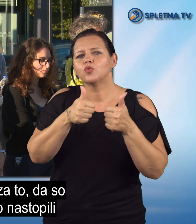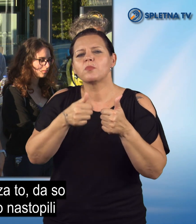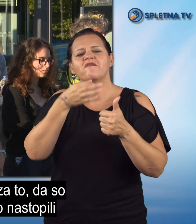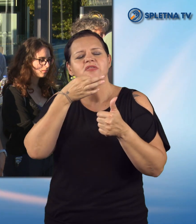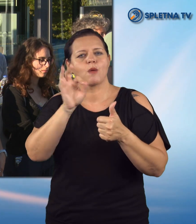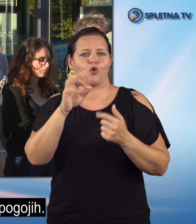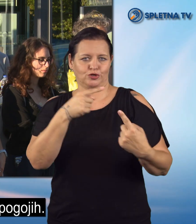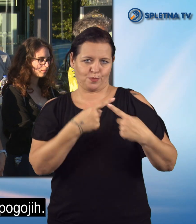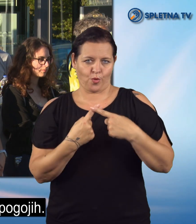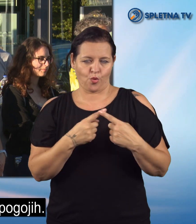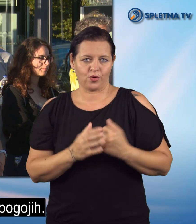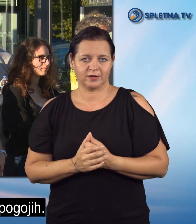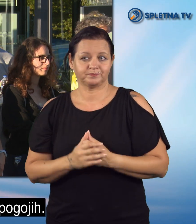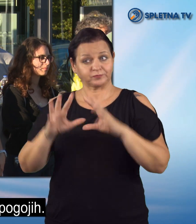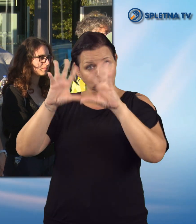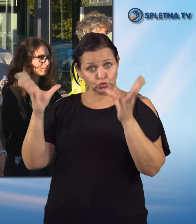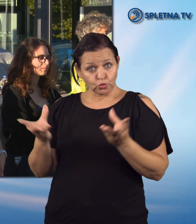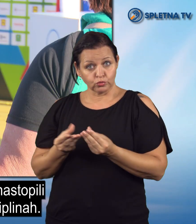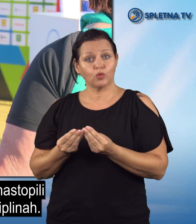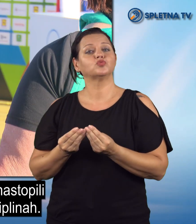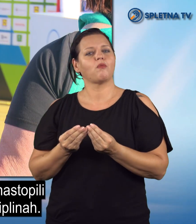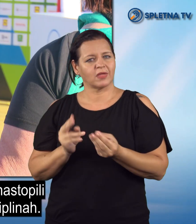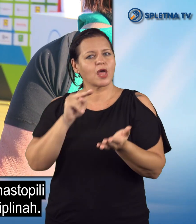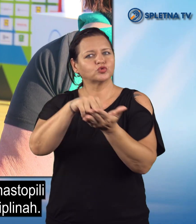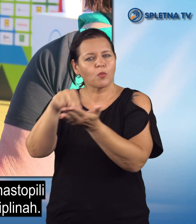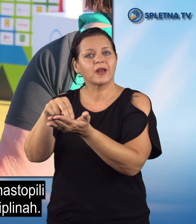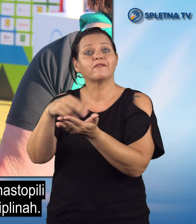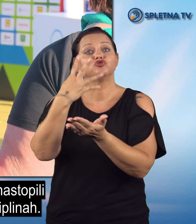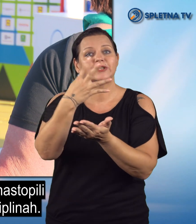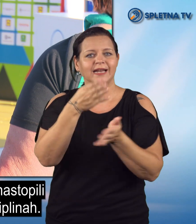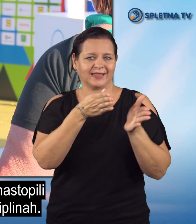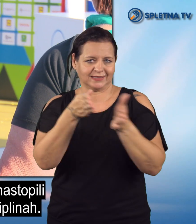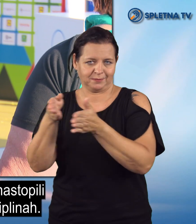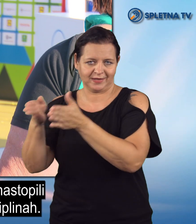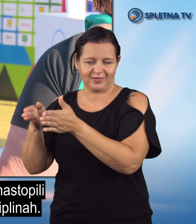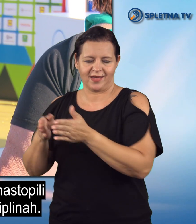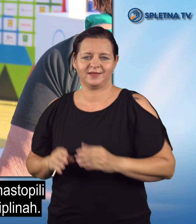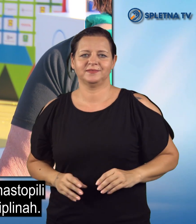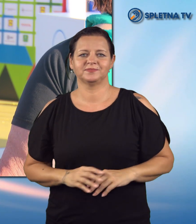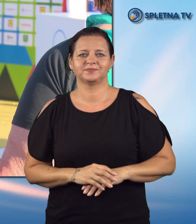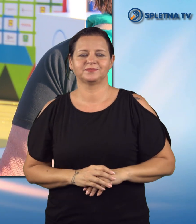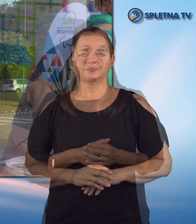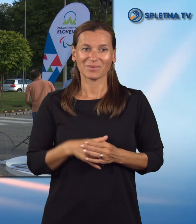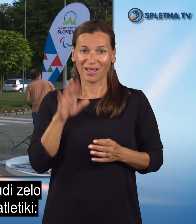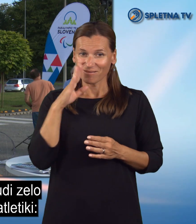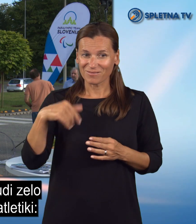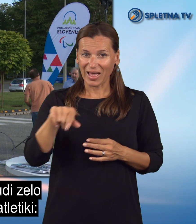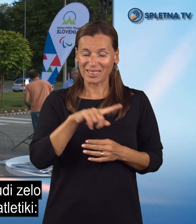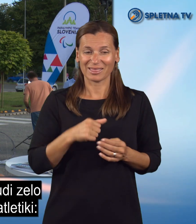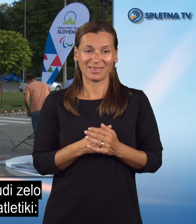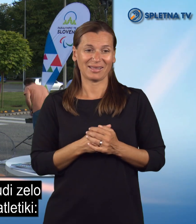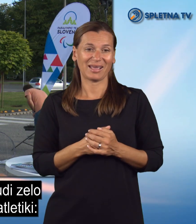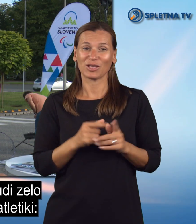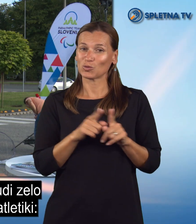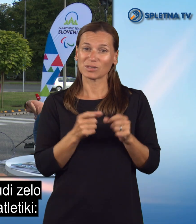lahko nastopili v najboljših pogojih. Skupno so nastopili v štirih disciplinah. Fant je